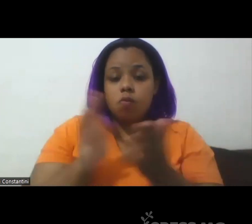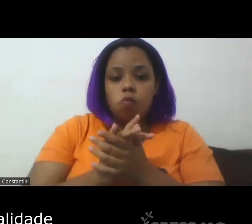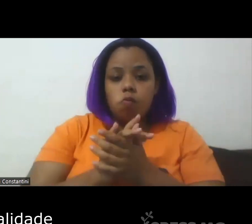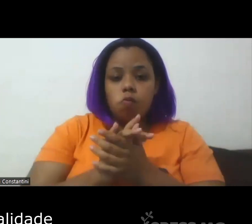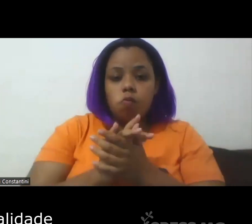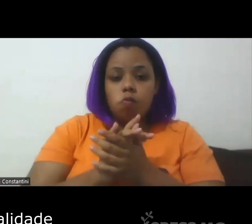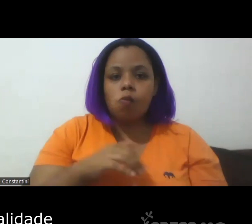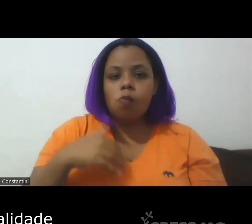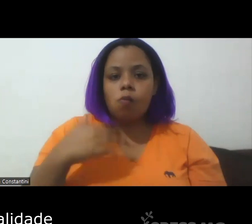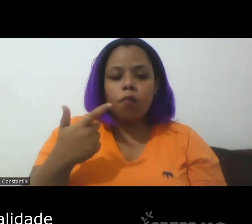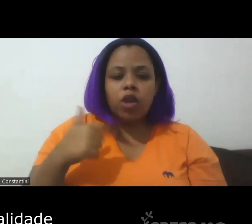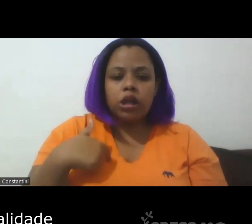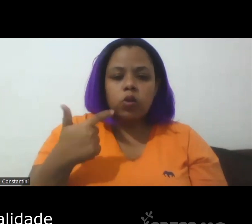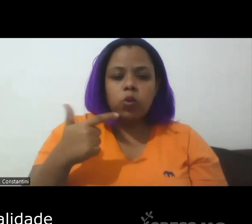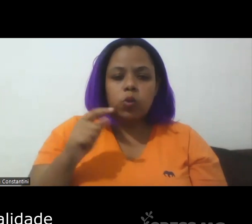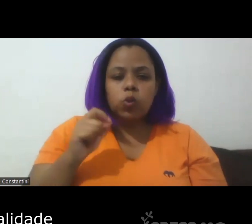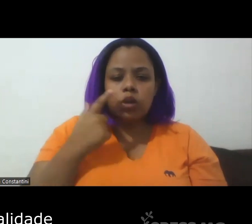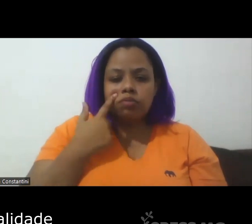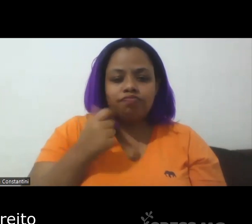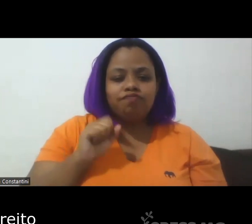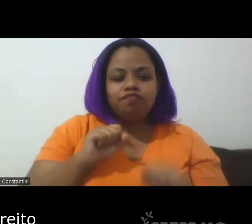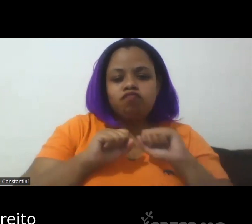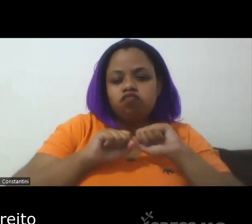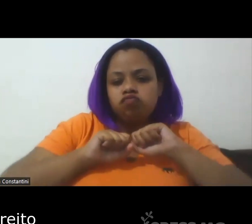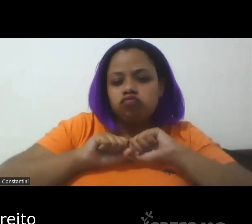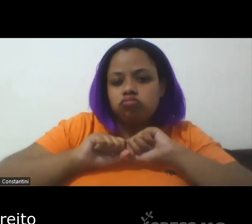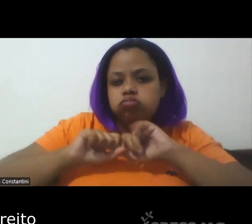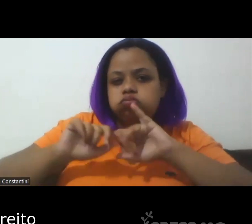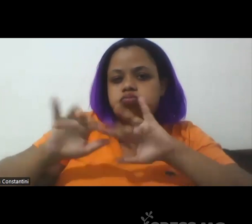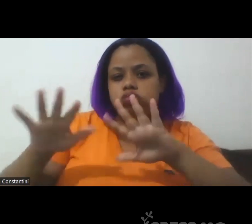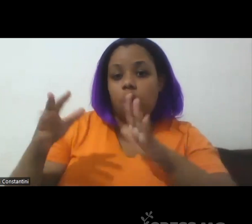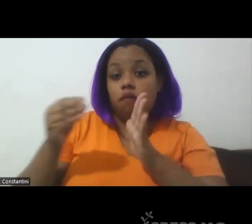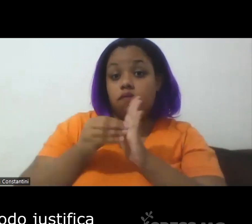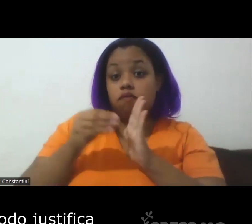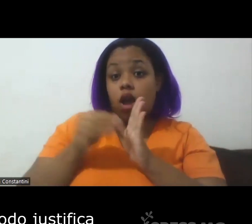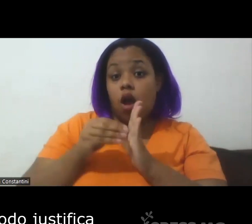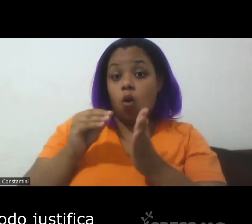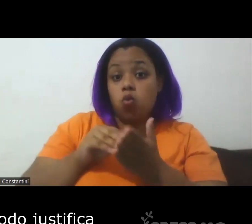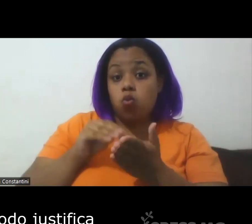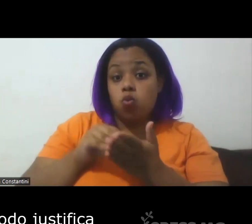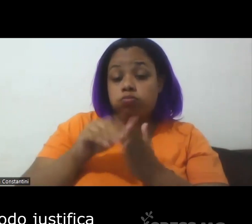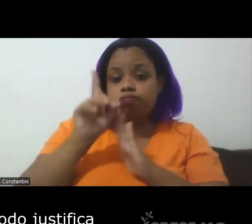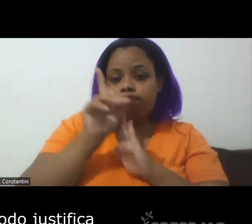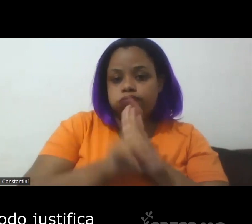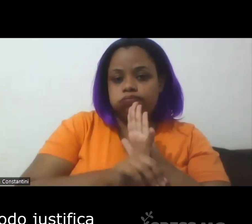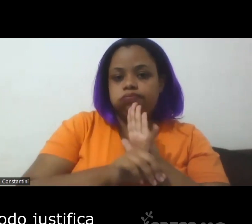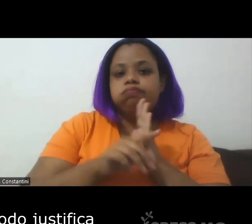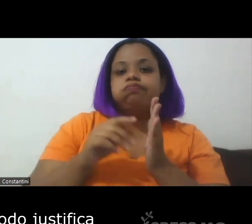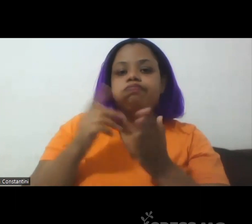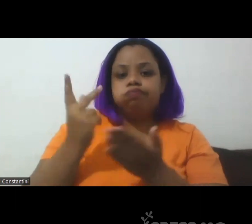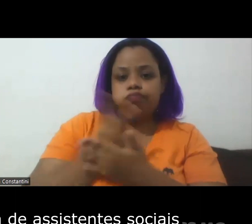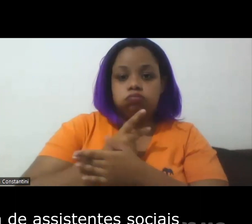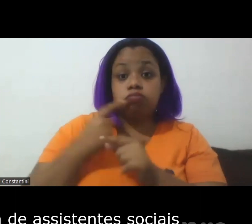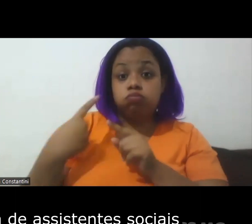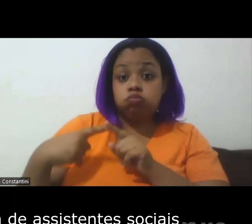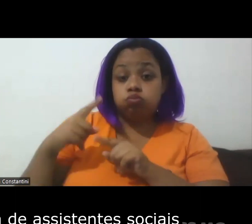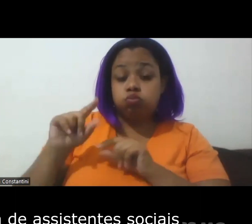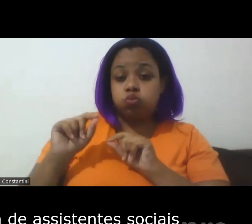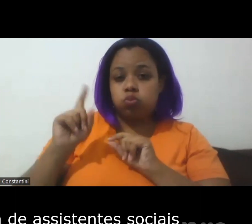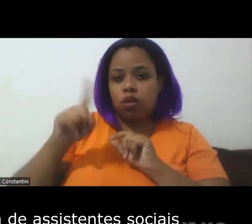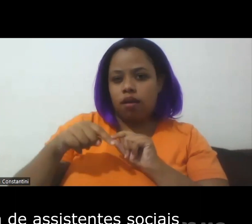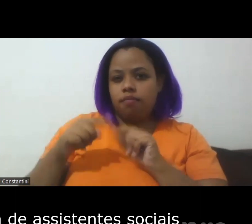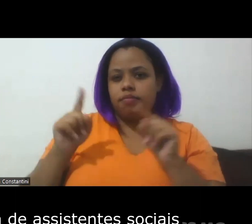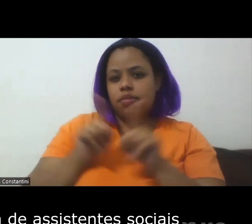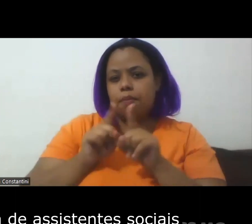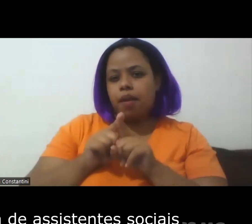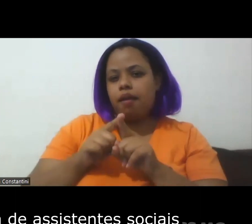de universalidade desse direito que, de certo modo, justifica historicamente